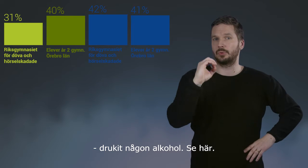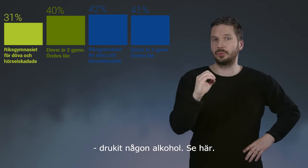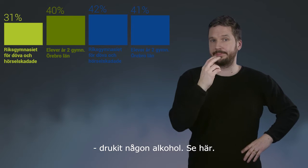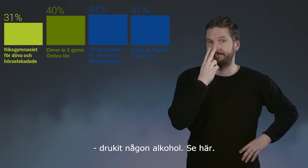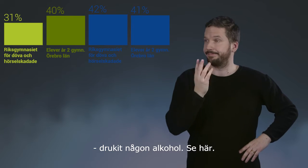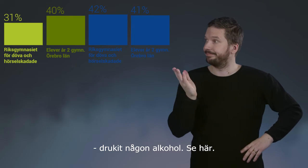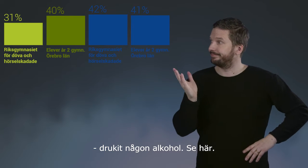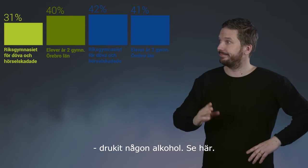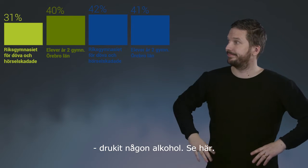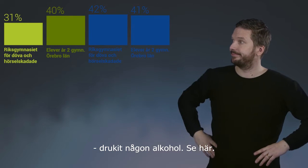Se här.